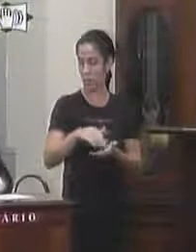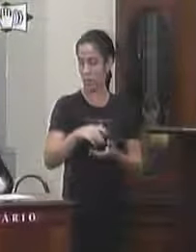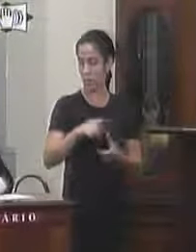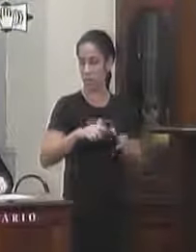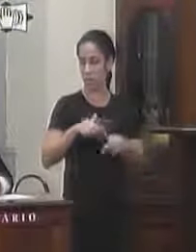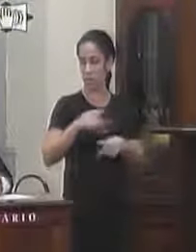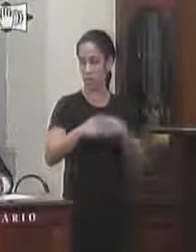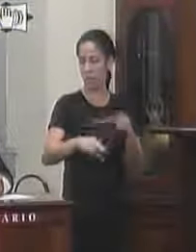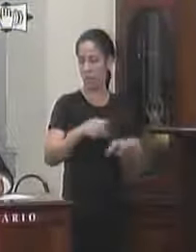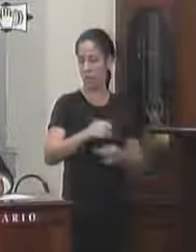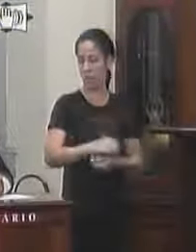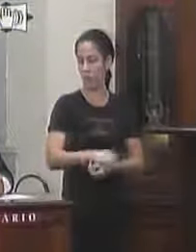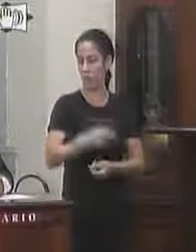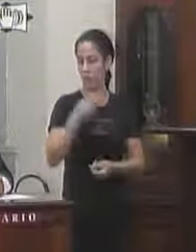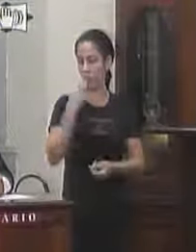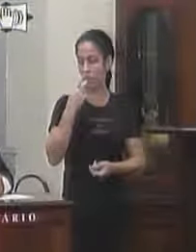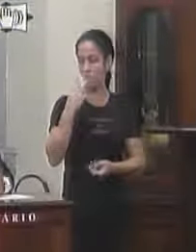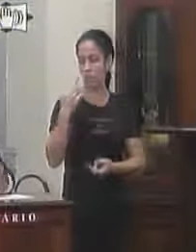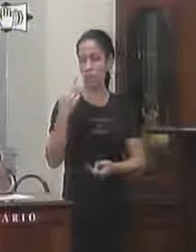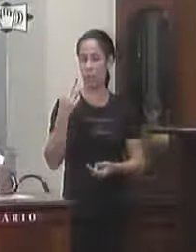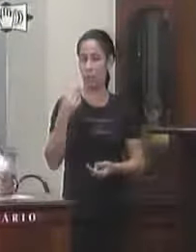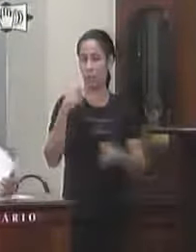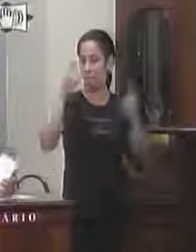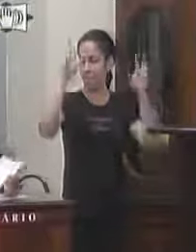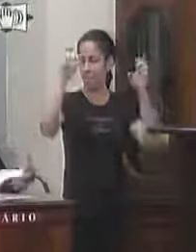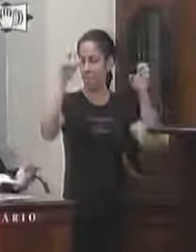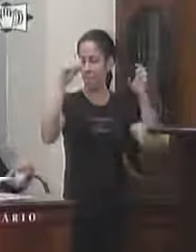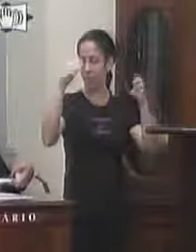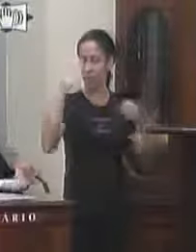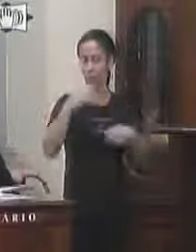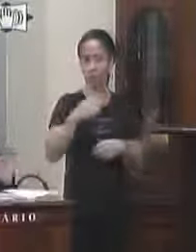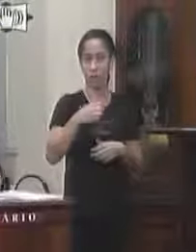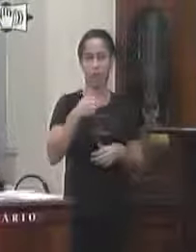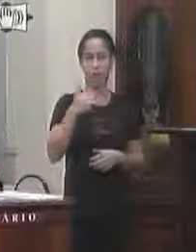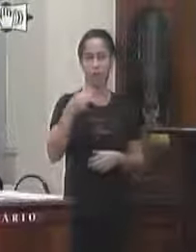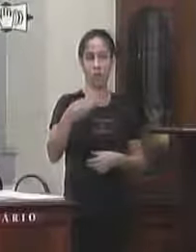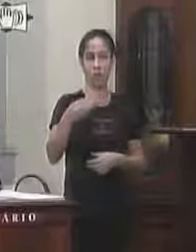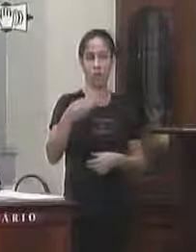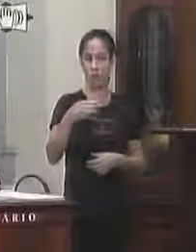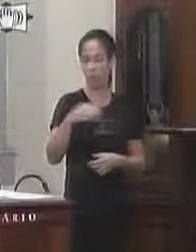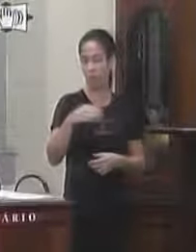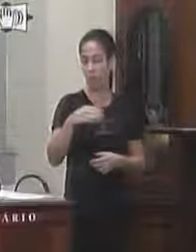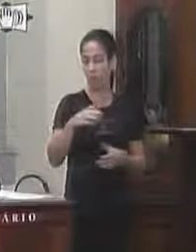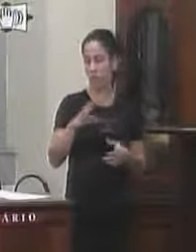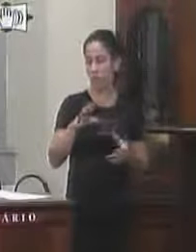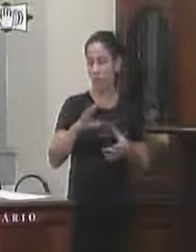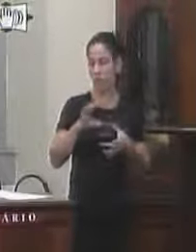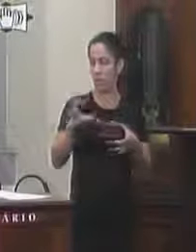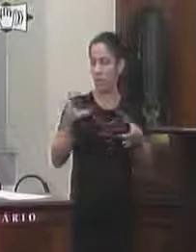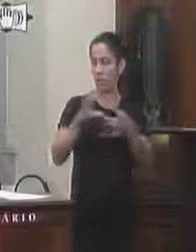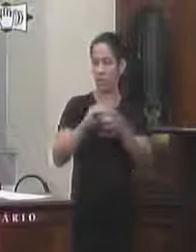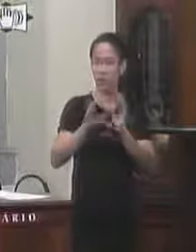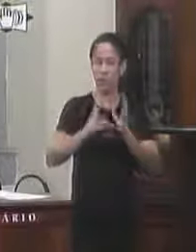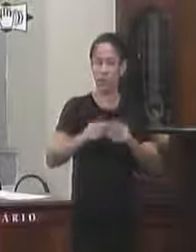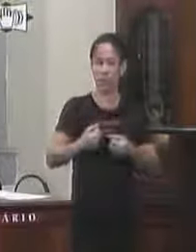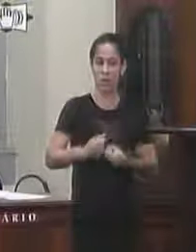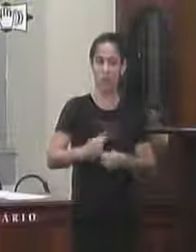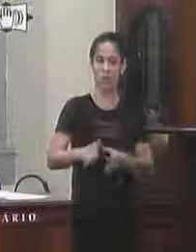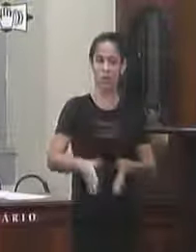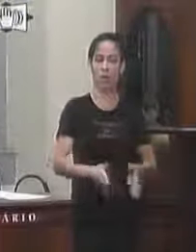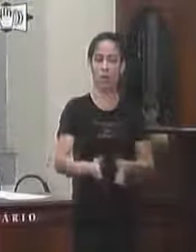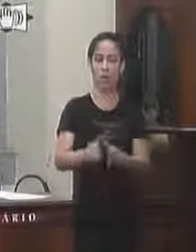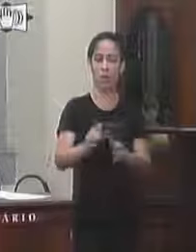serviço público no que diz respeito ao item 3 do departamento de obras conveniadas sobre limpeza dos bueiros